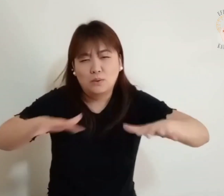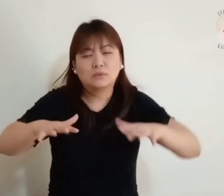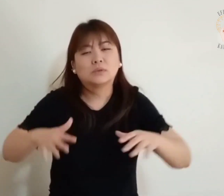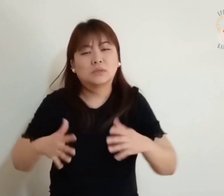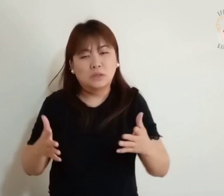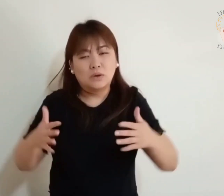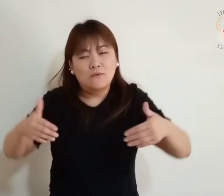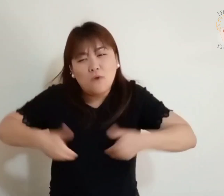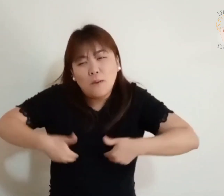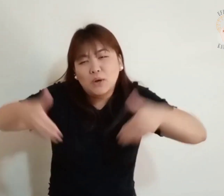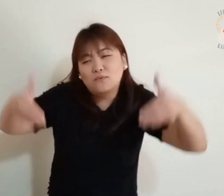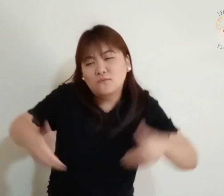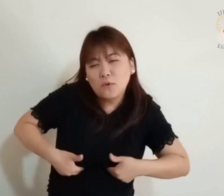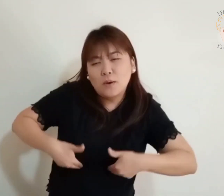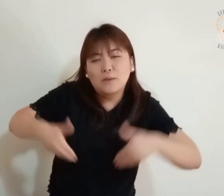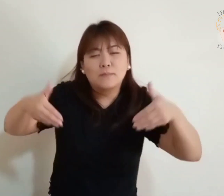pestes em muitos lugares